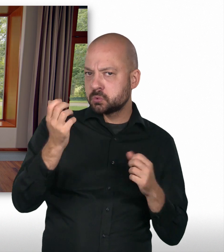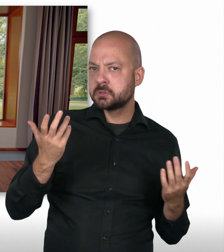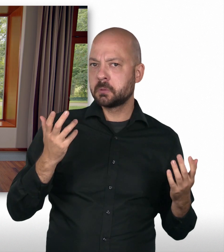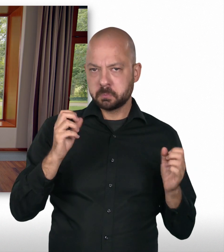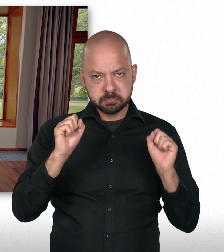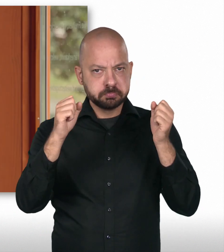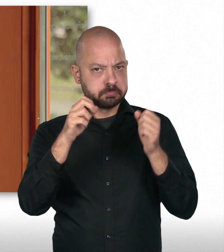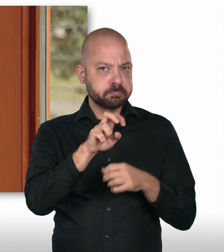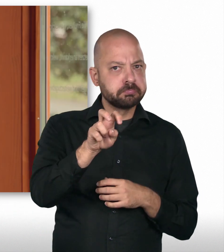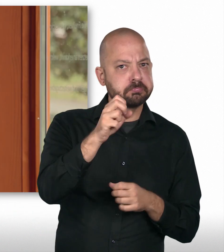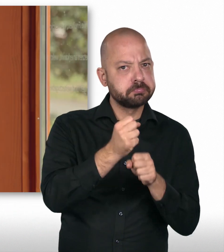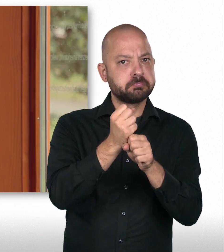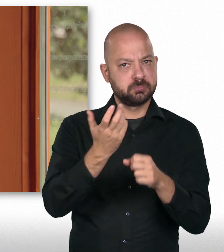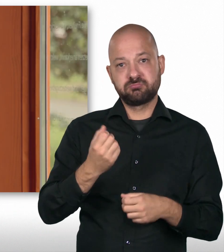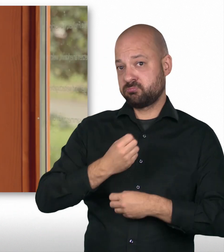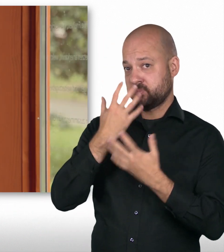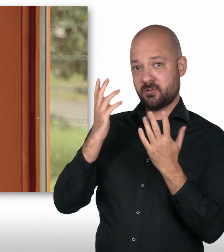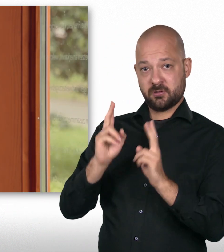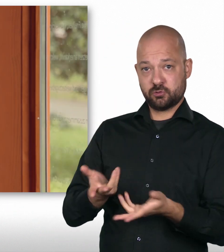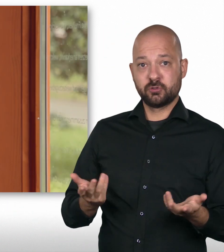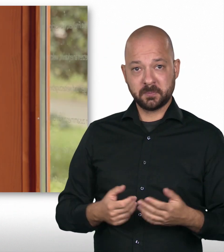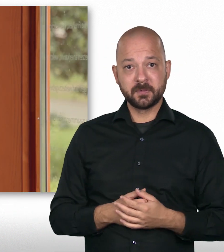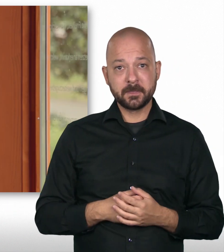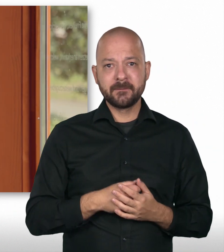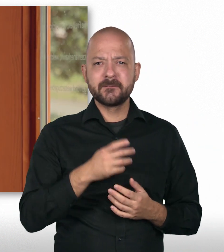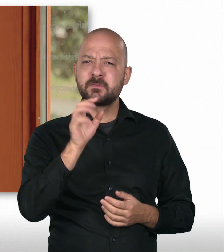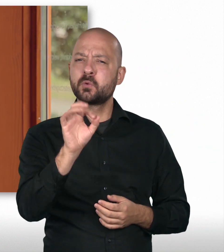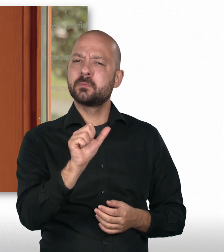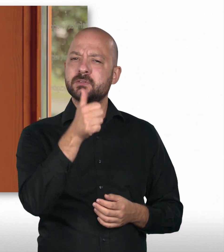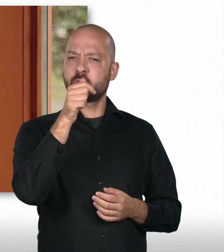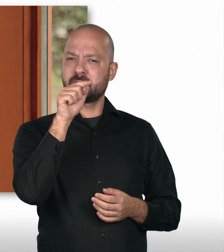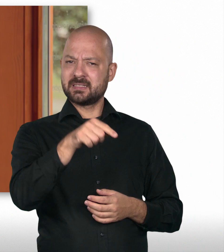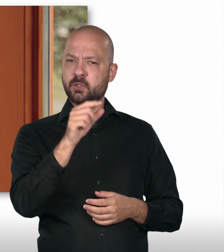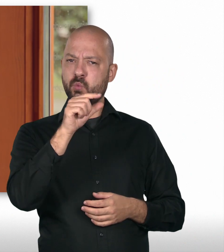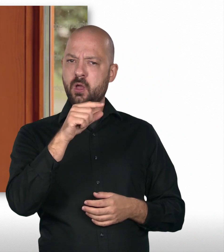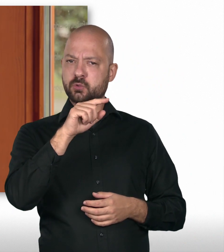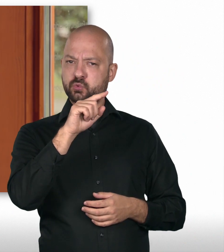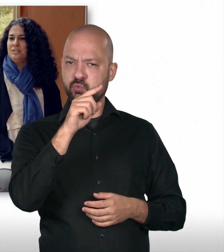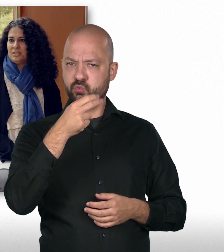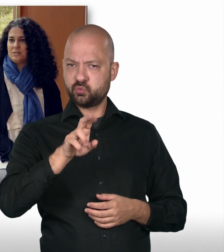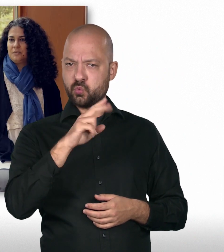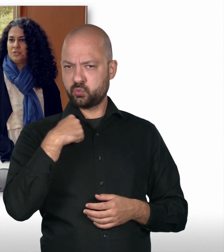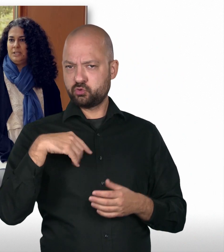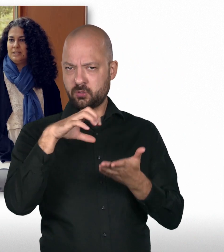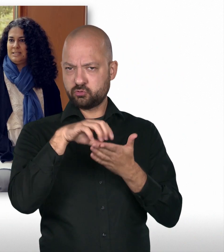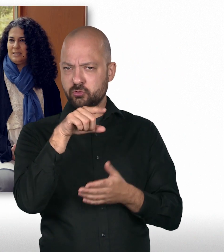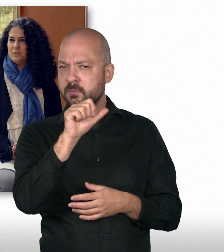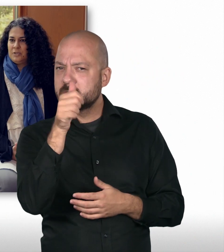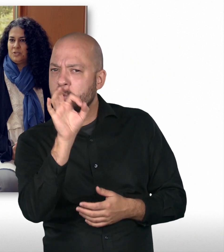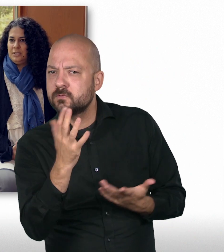Okay. Was war für dich in der Zeit in Guangzhou so das Besonderste? Erstmal die Stadt zu verstehen, das Land zu verstehen,